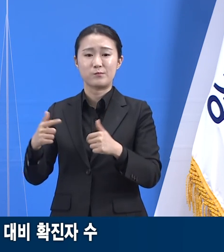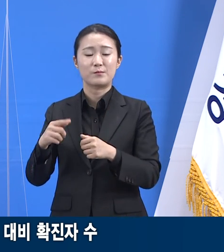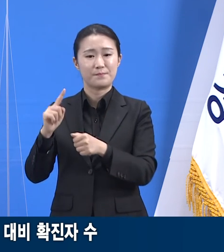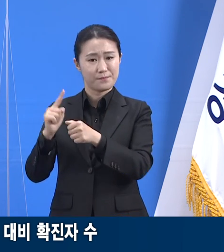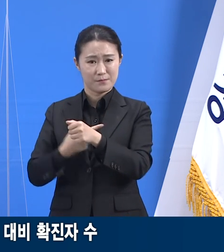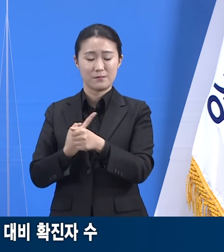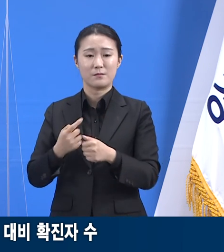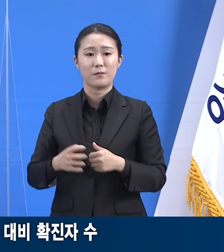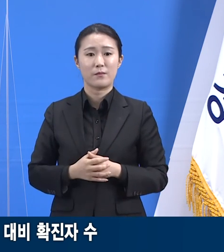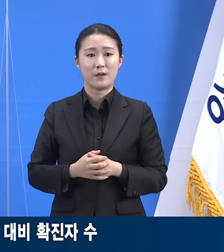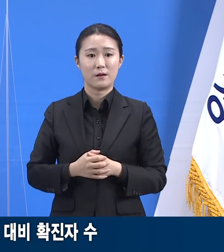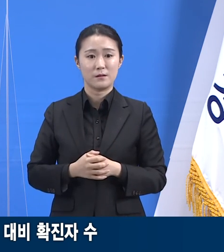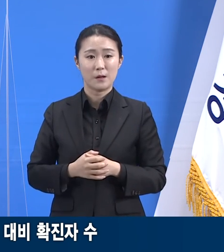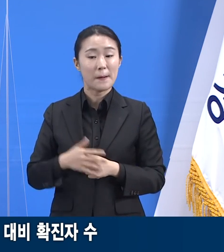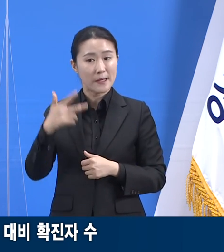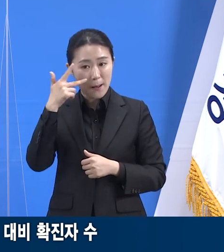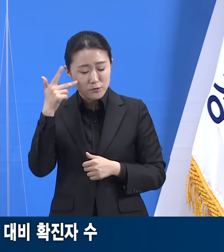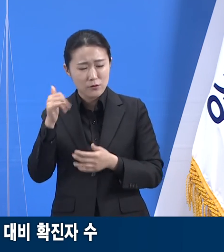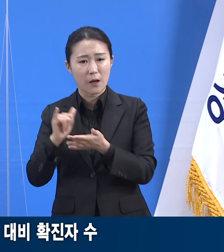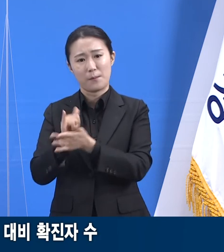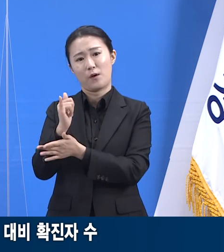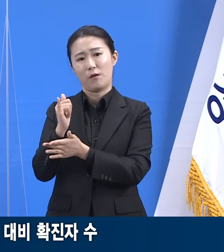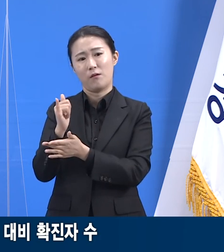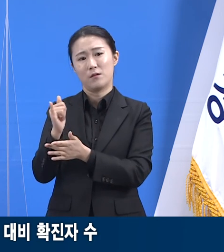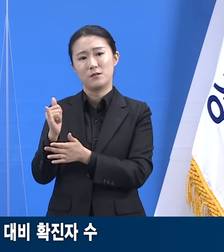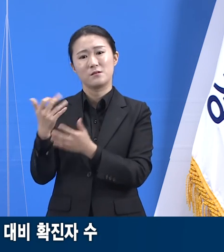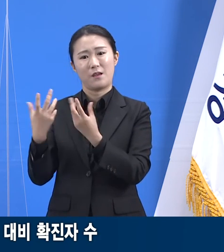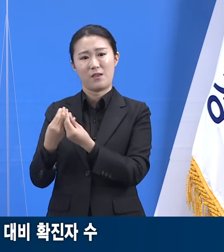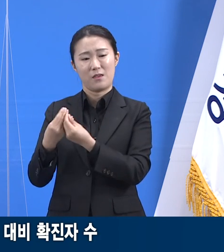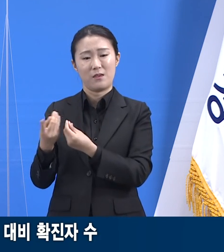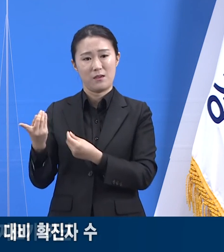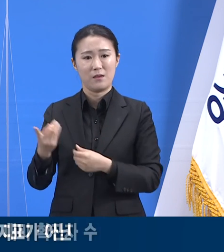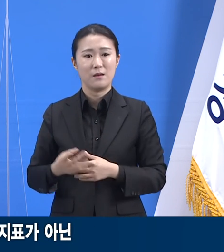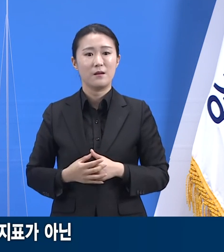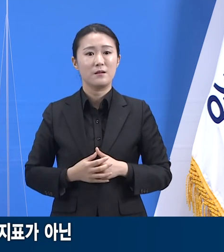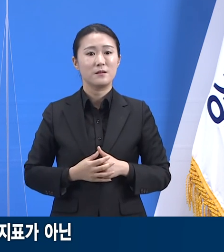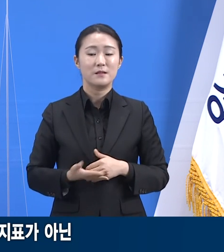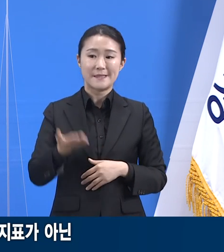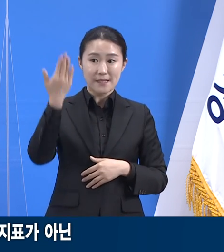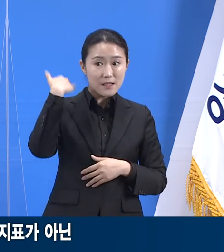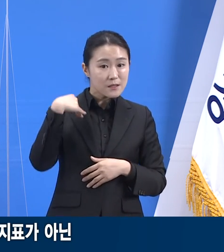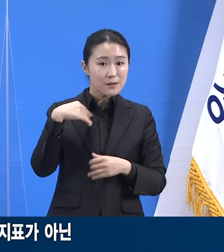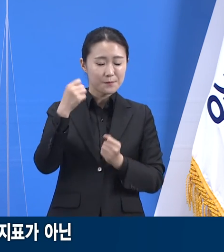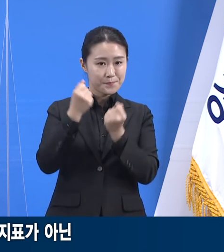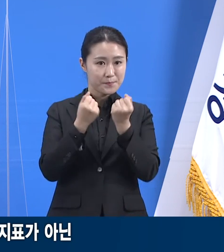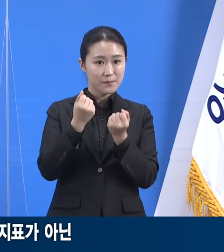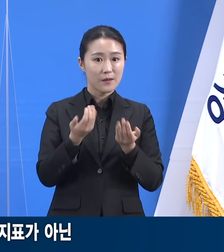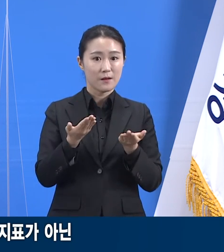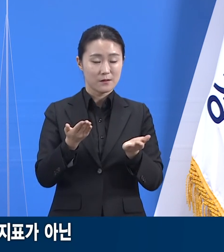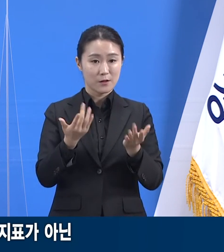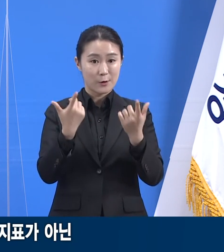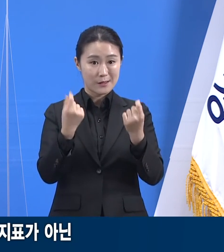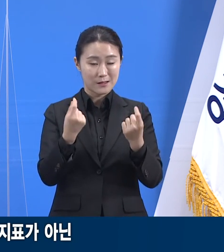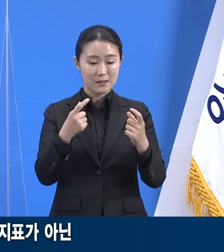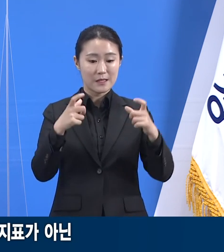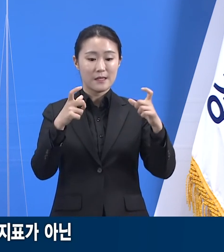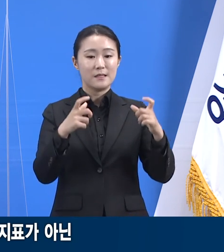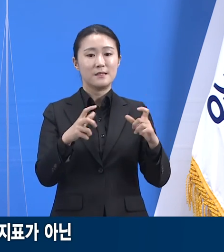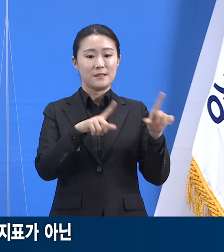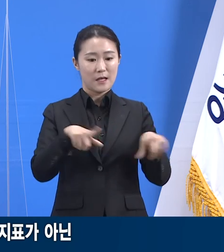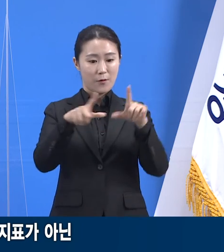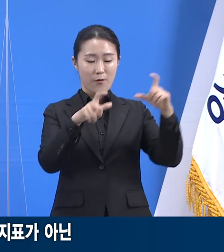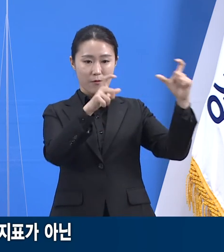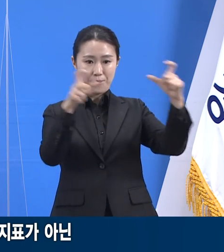사례 같은 경우입니다. 예전에도 말씀드렸다시피 생활권역별로 통계를 구하는 이유는